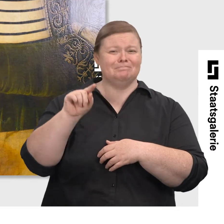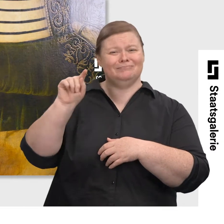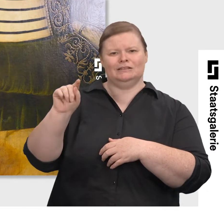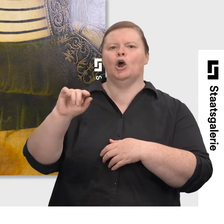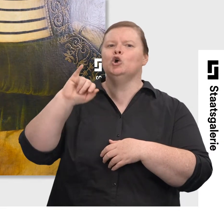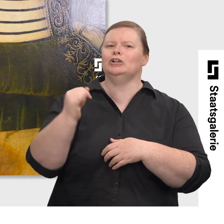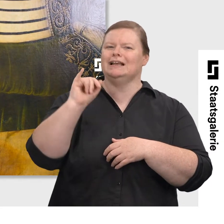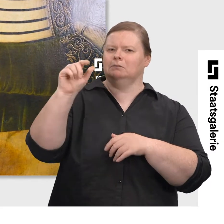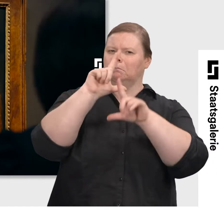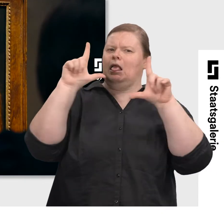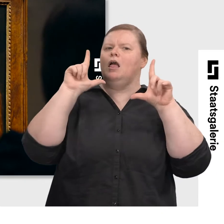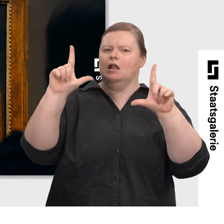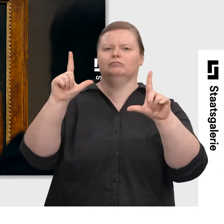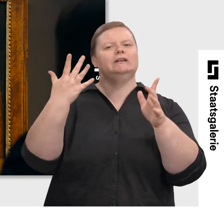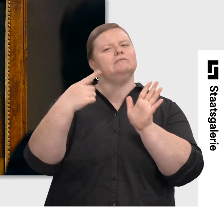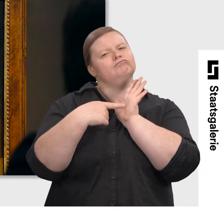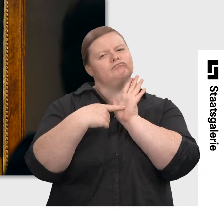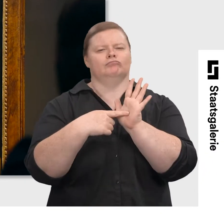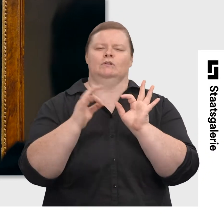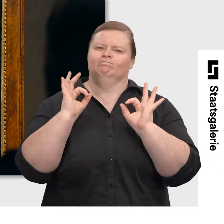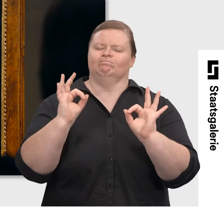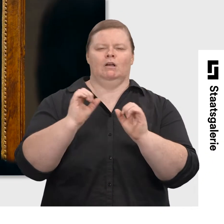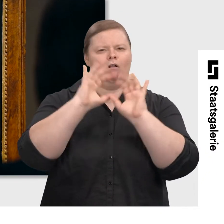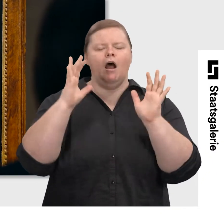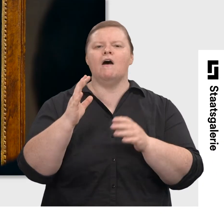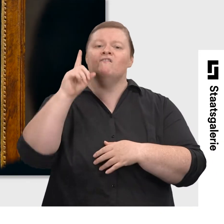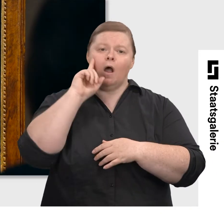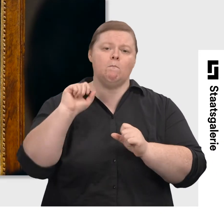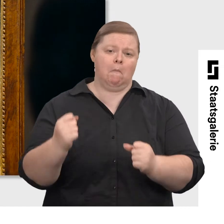Judith ist tatsächlich ein gutes Bild dafür, dass Frauen mächtig sein konnten.